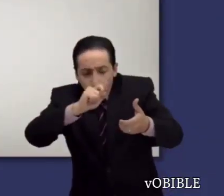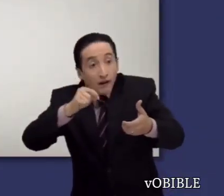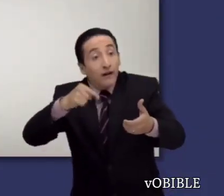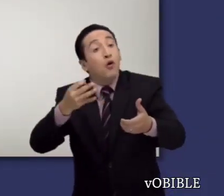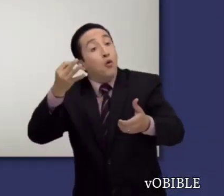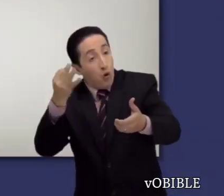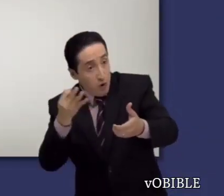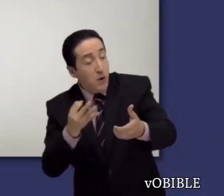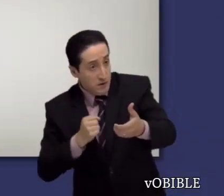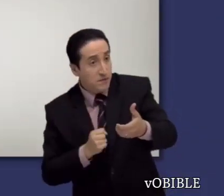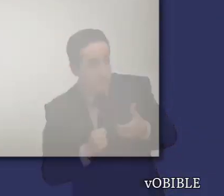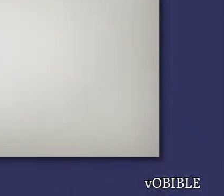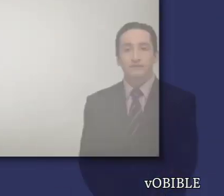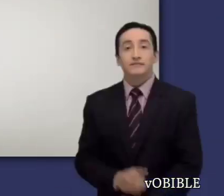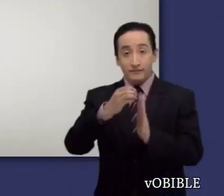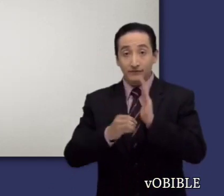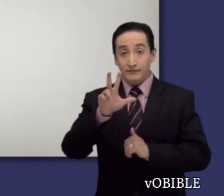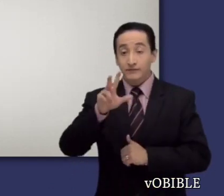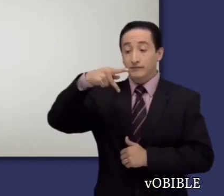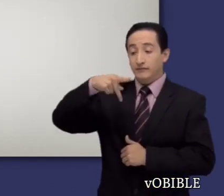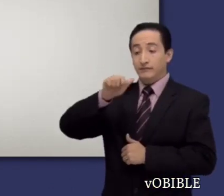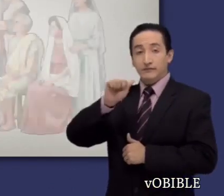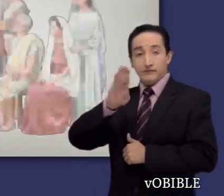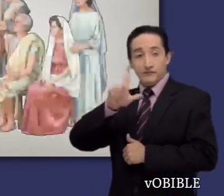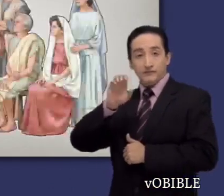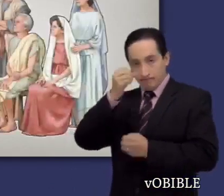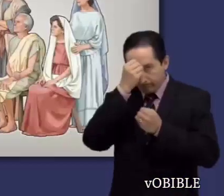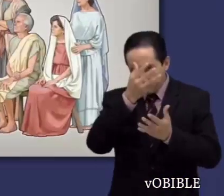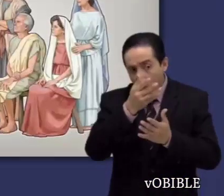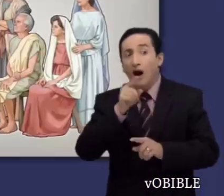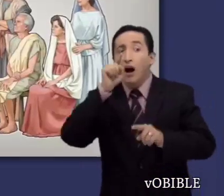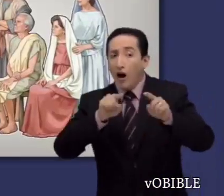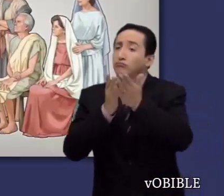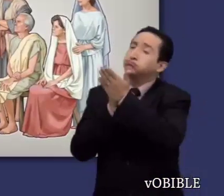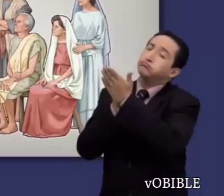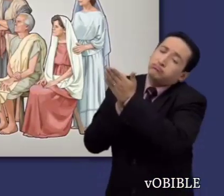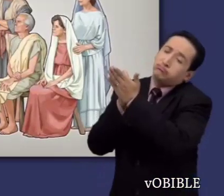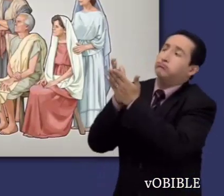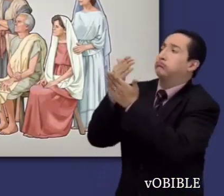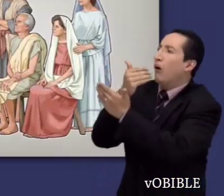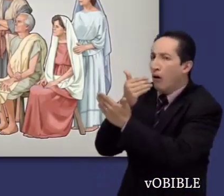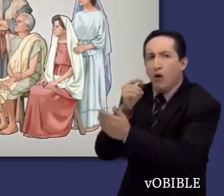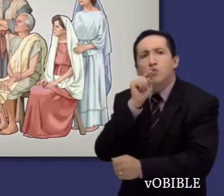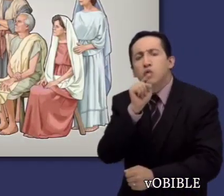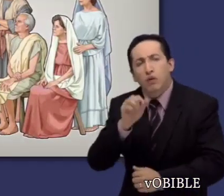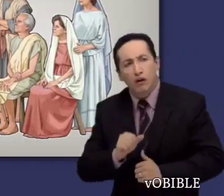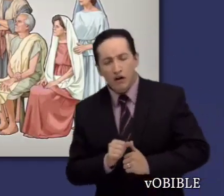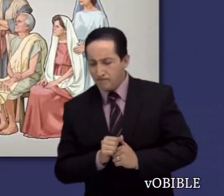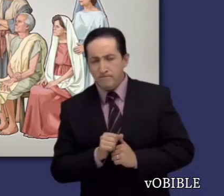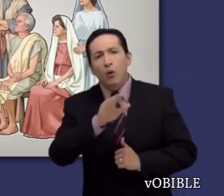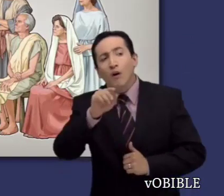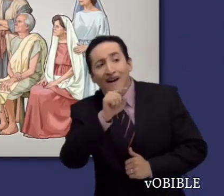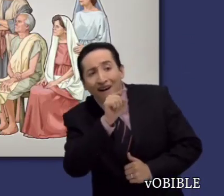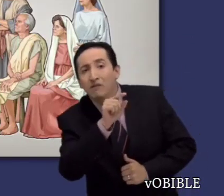En el capítulo 3, Pablo aconseja que mantengan señalados a algunos miembros de la congregación, y que no